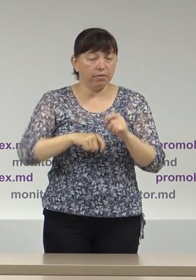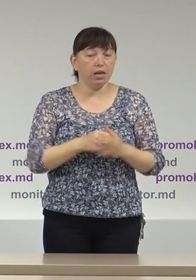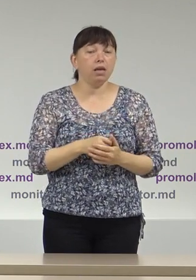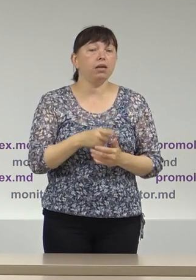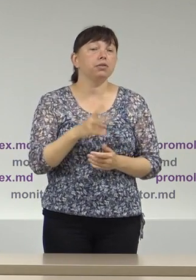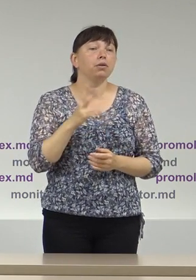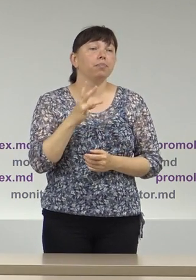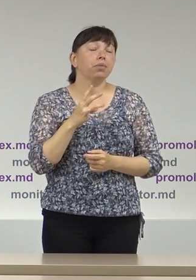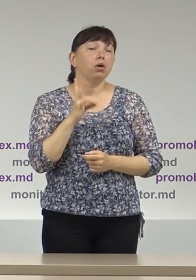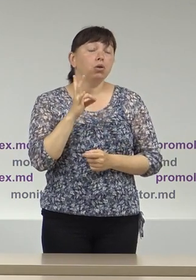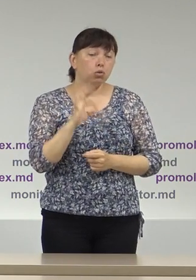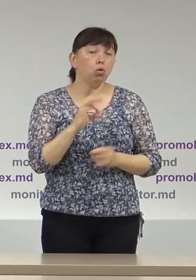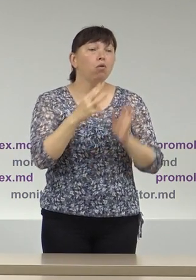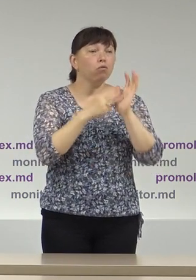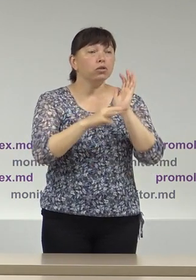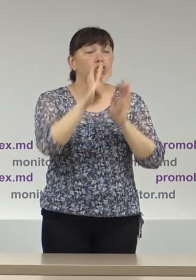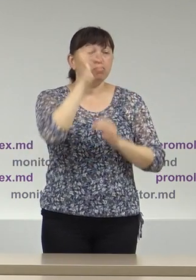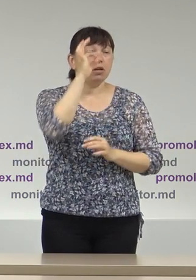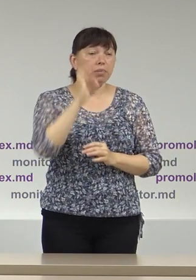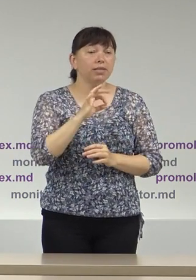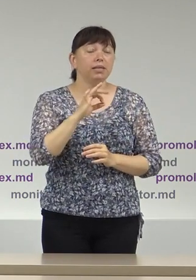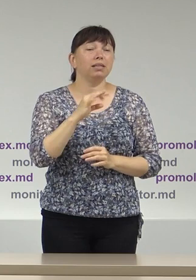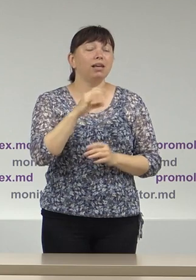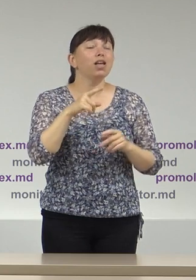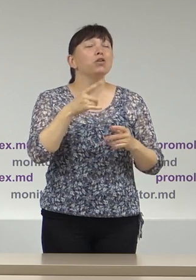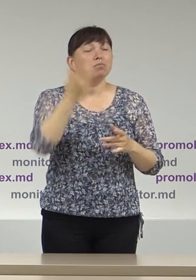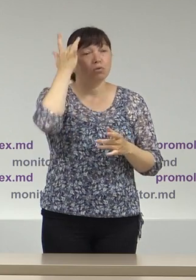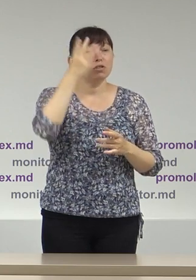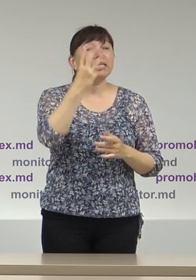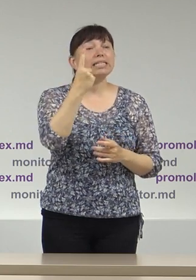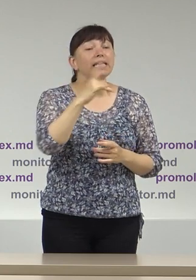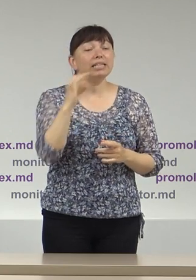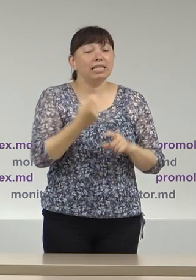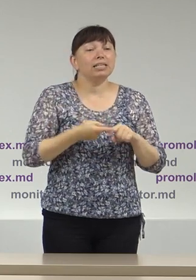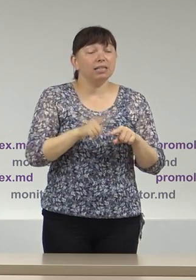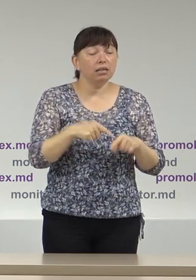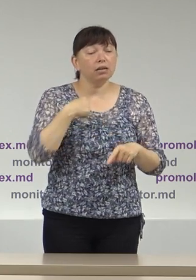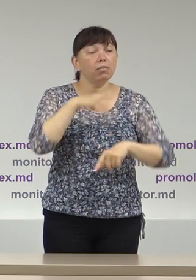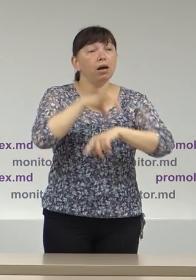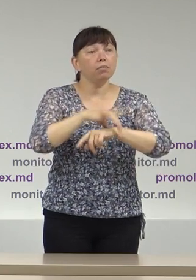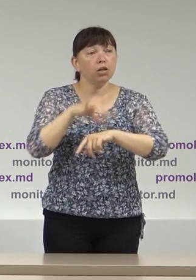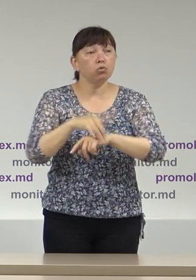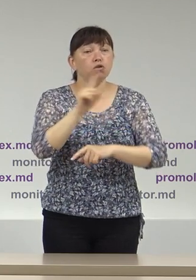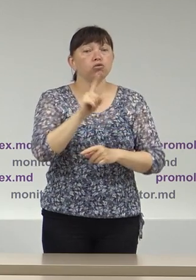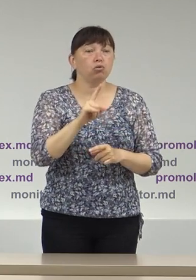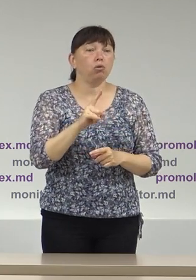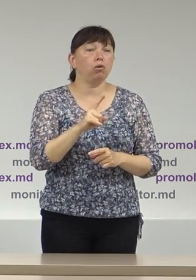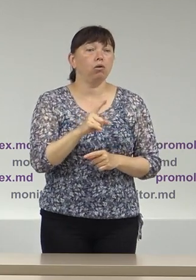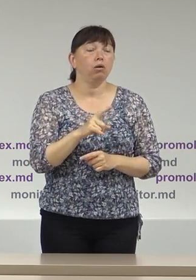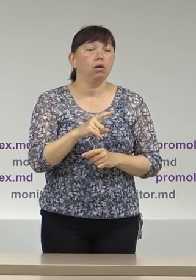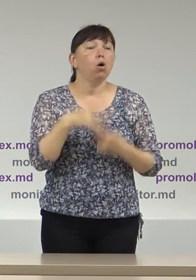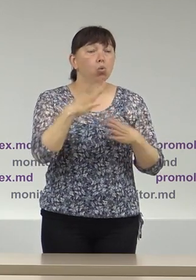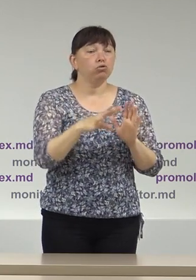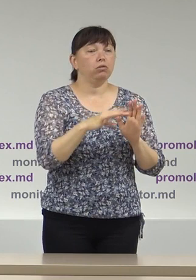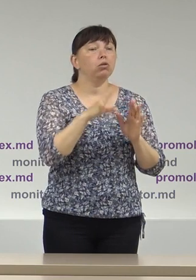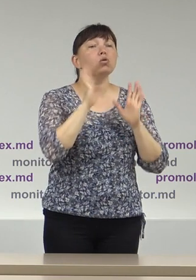în cazul a 84%, adică 31 dintre acestea, am constatat că au afișat programul de